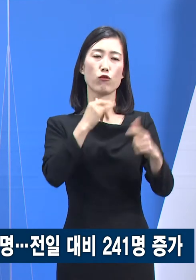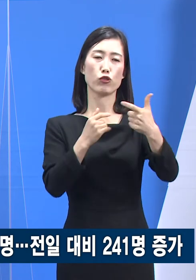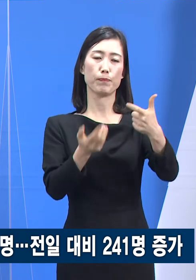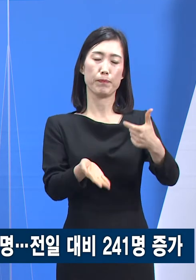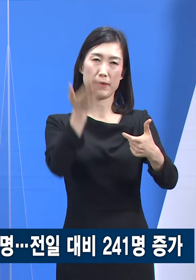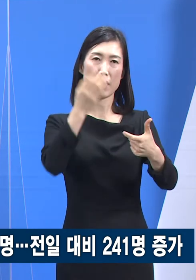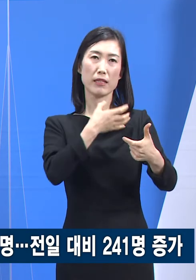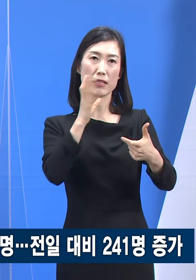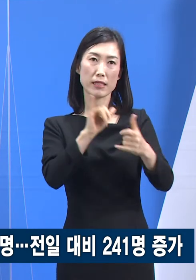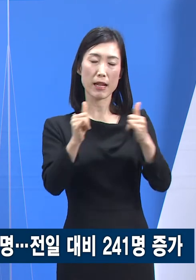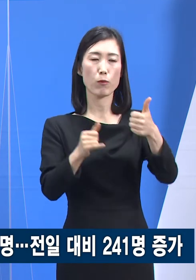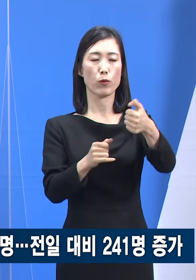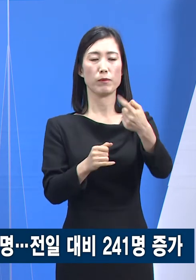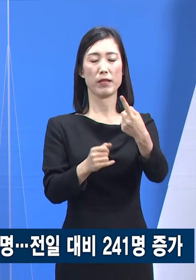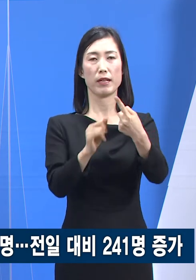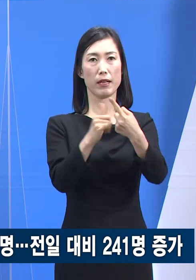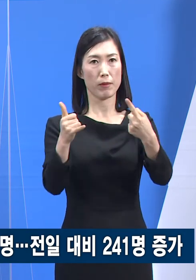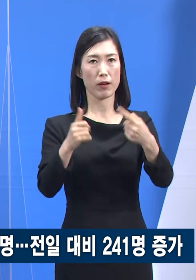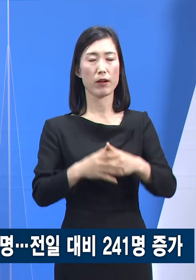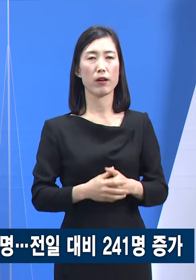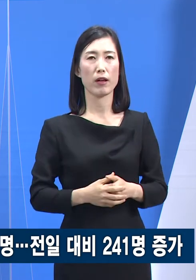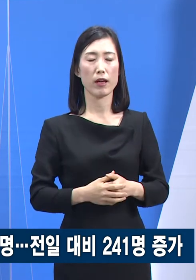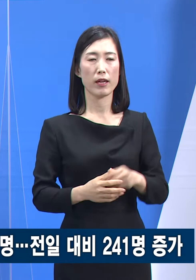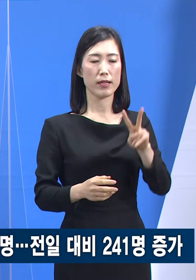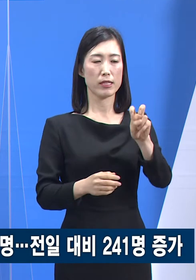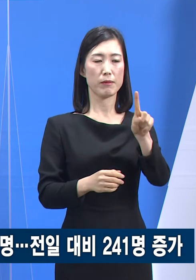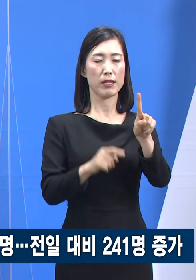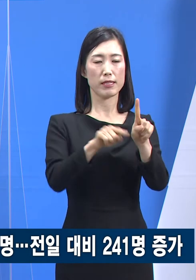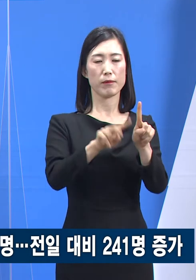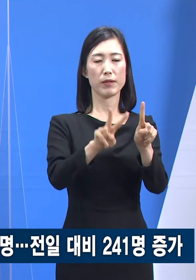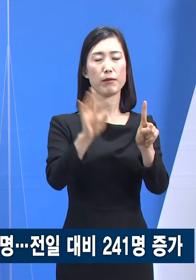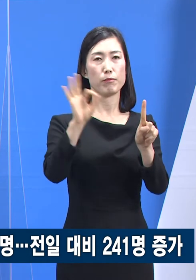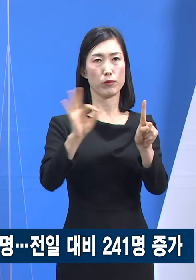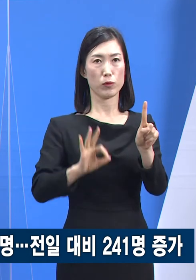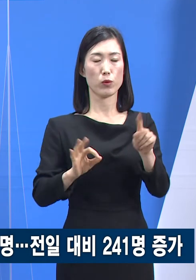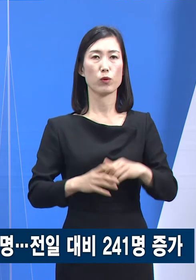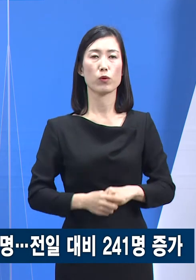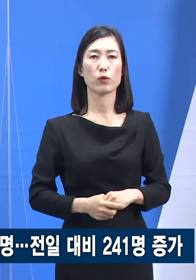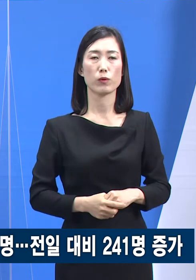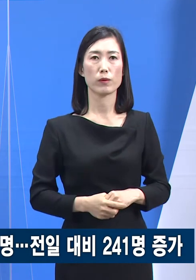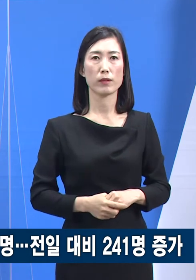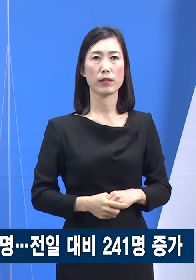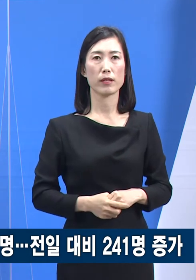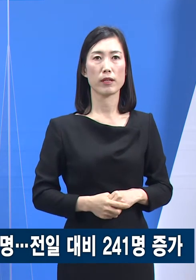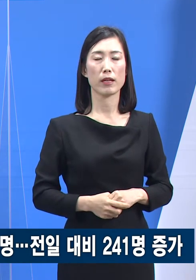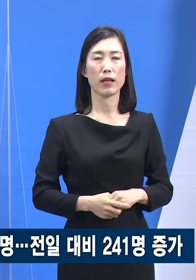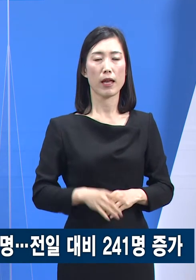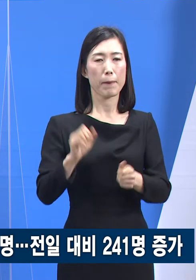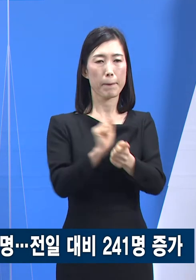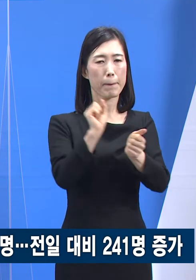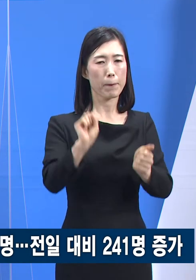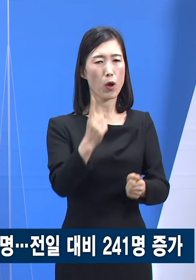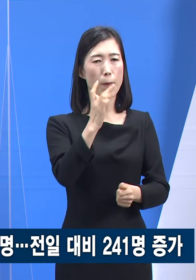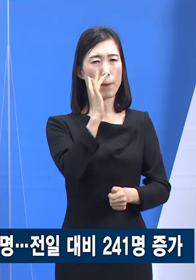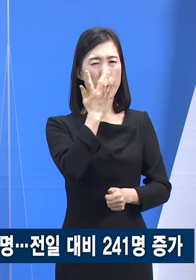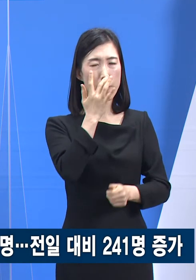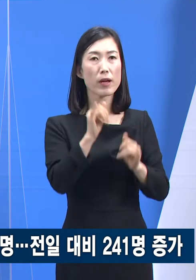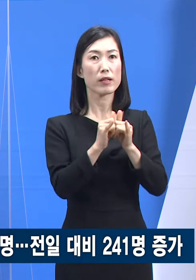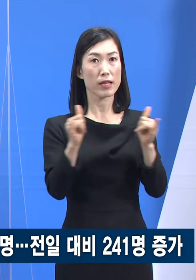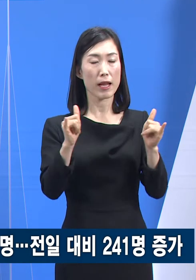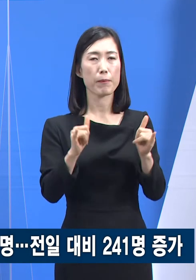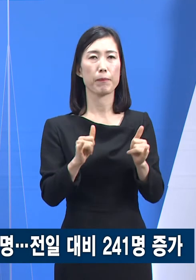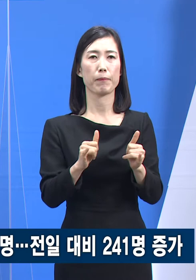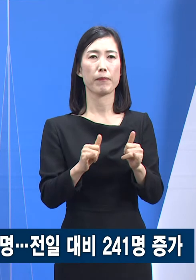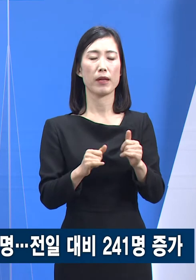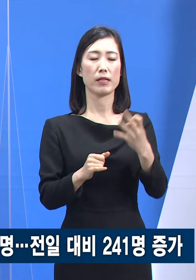고령자는 51명으로 21.2%를 차지합니다. 감염 경로를 알 수 없는 확진자는